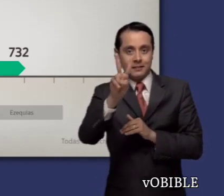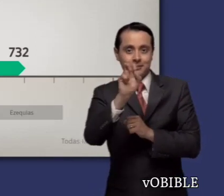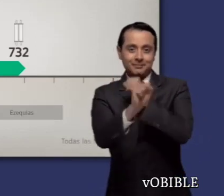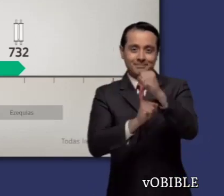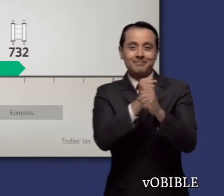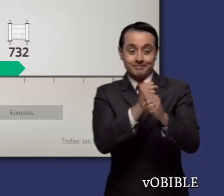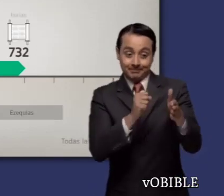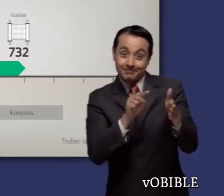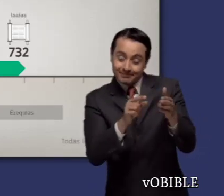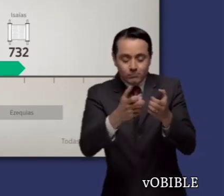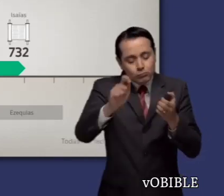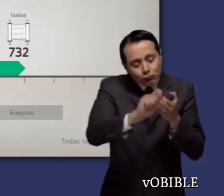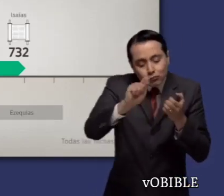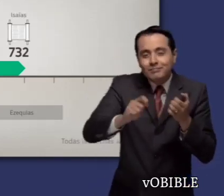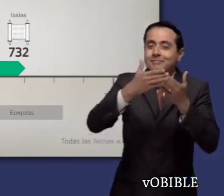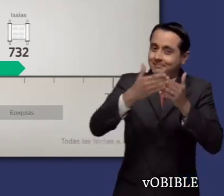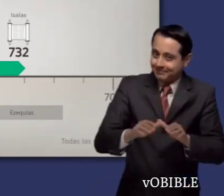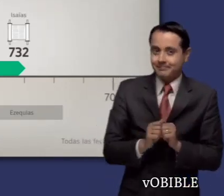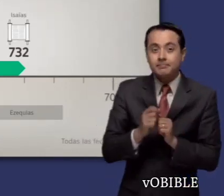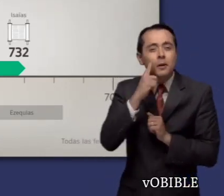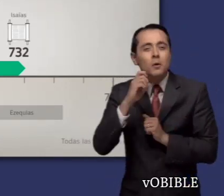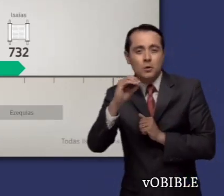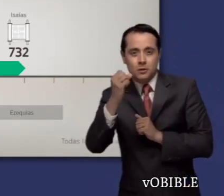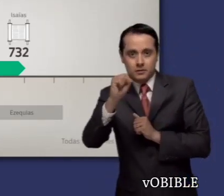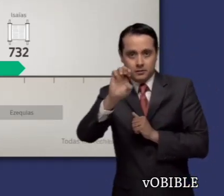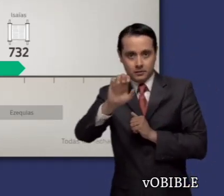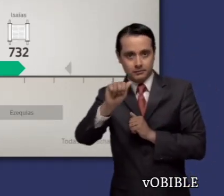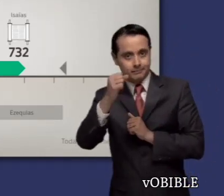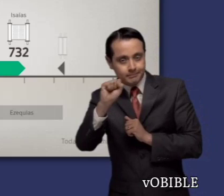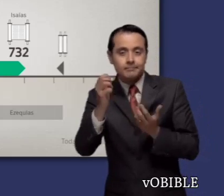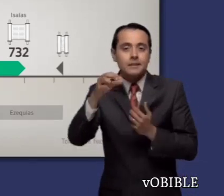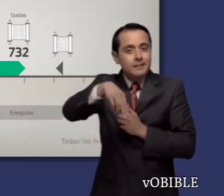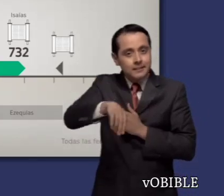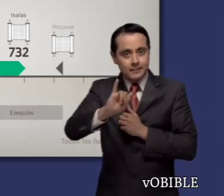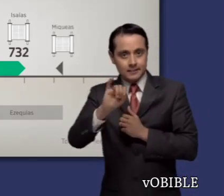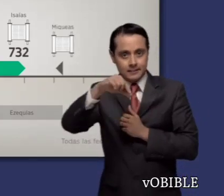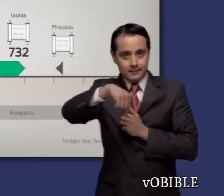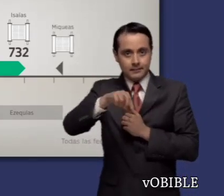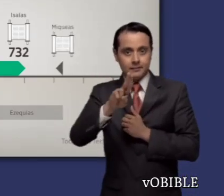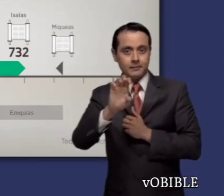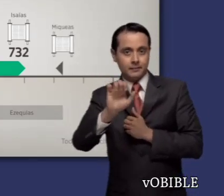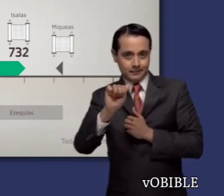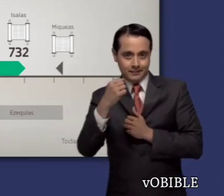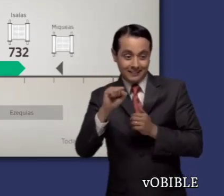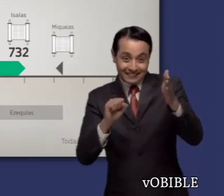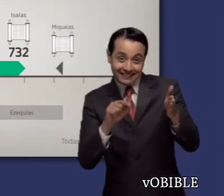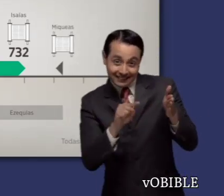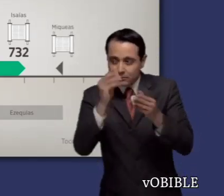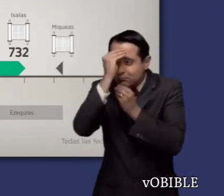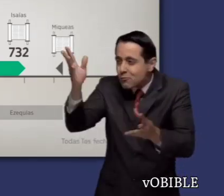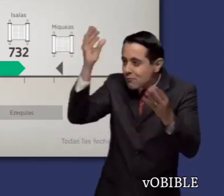Terminó su libro poco después del setecientos treinta y dos antes de nuestra era. Oseas y Miqueas escribieron sus